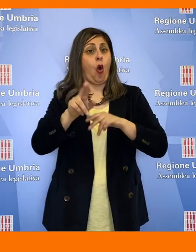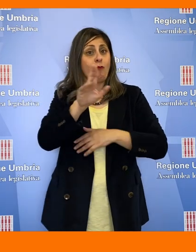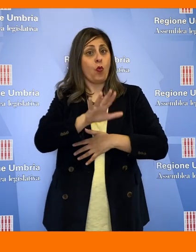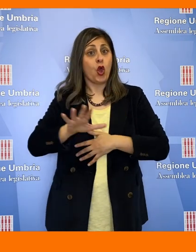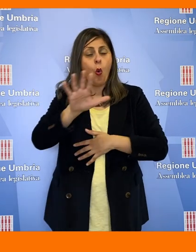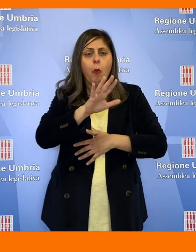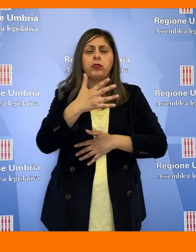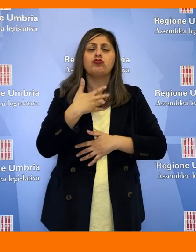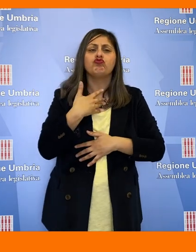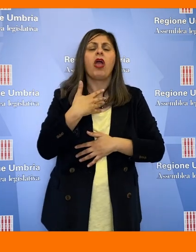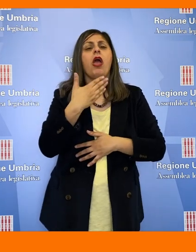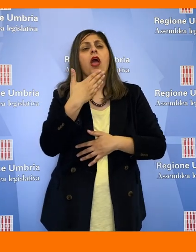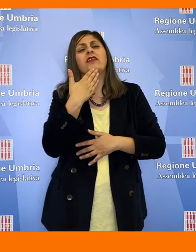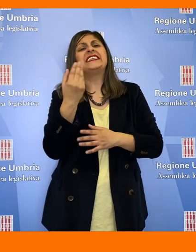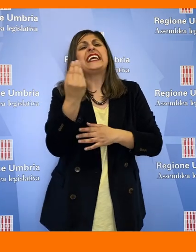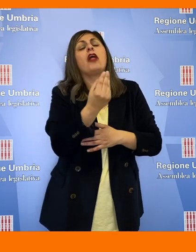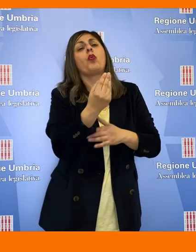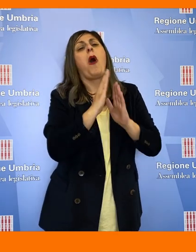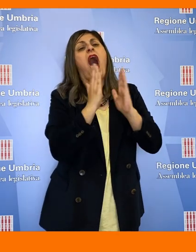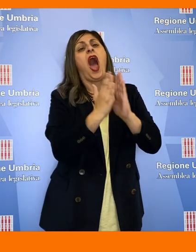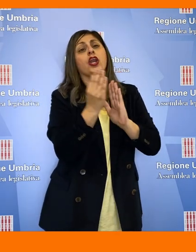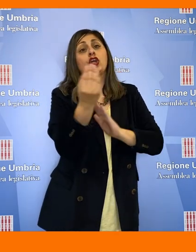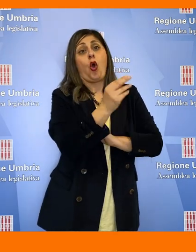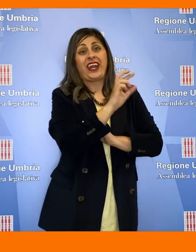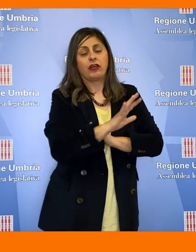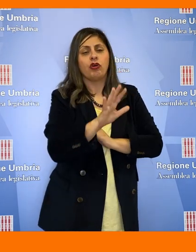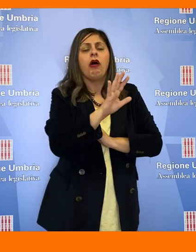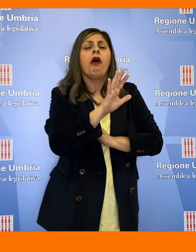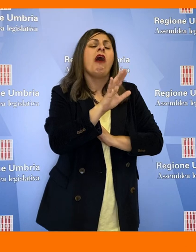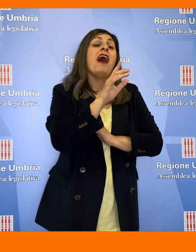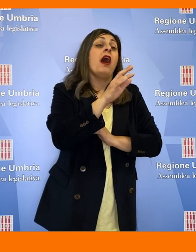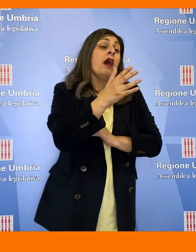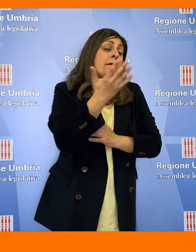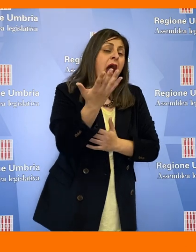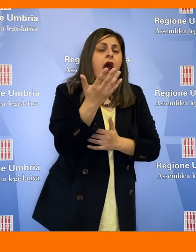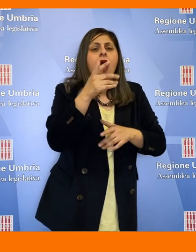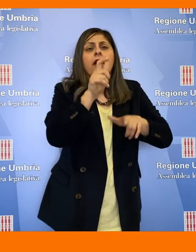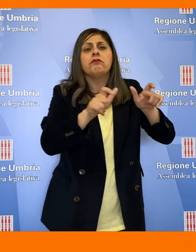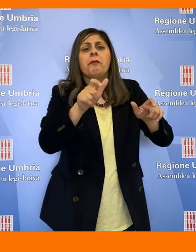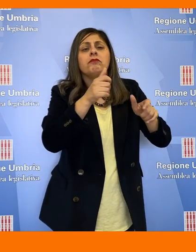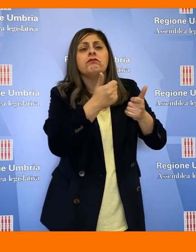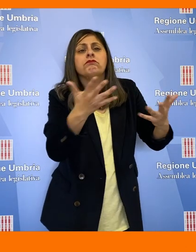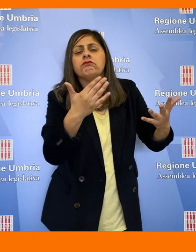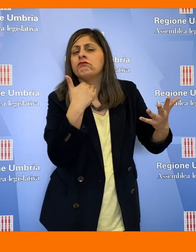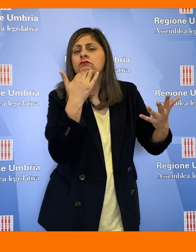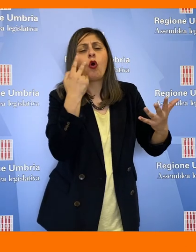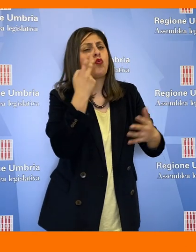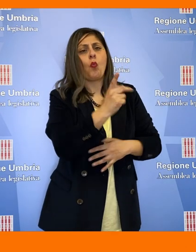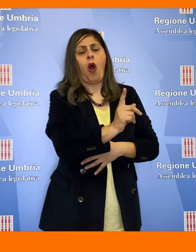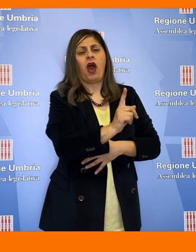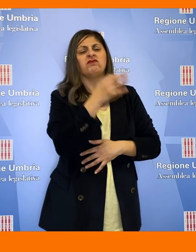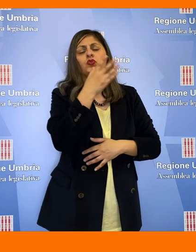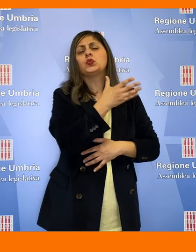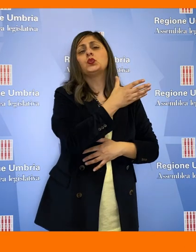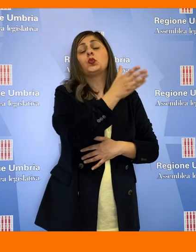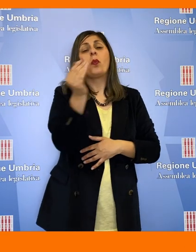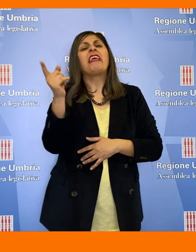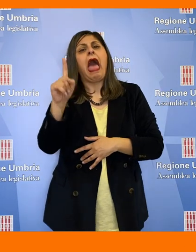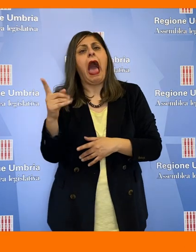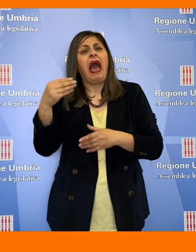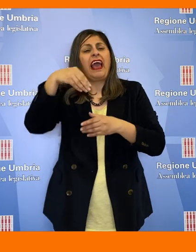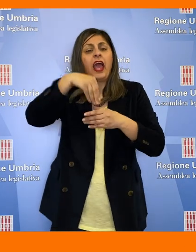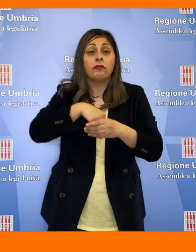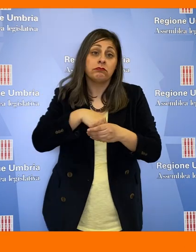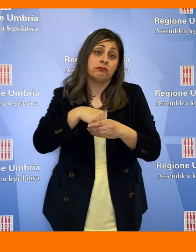comuni umbri dove siano situati santuari religiosi, indipendentemente dalla popolazione residente e comunque includendo